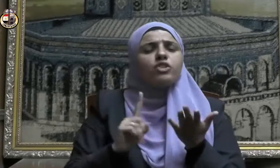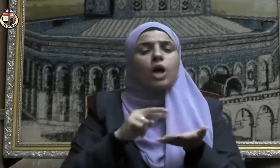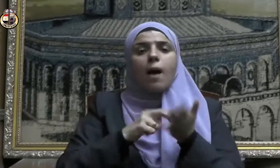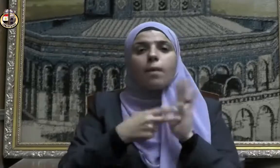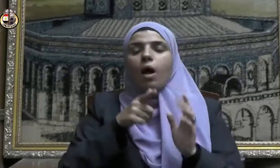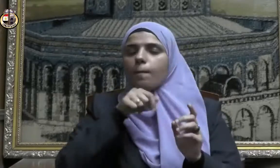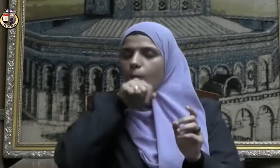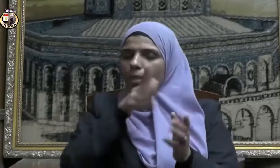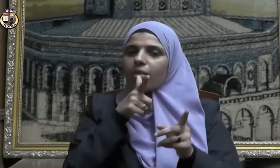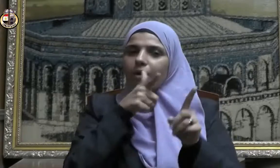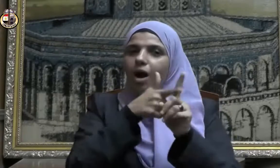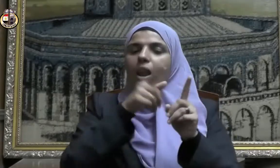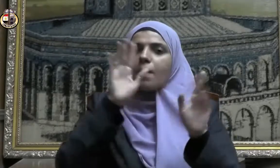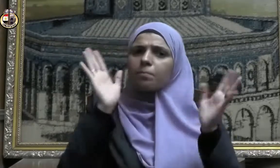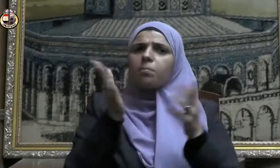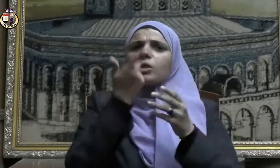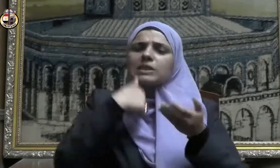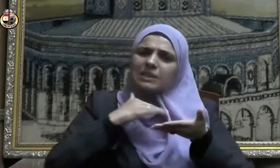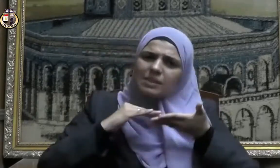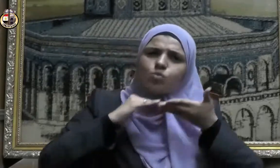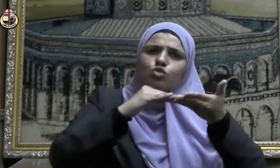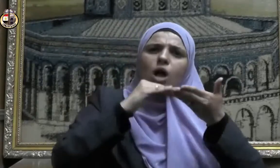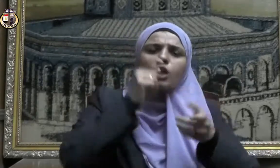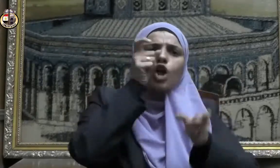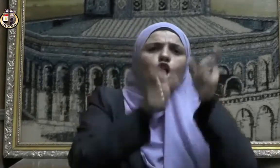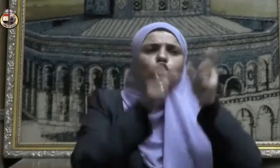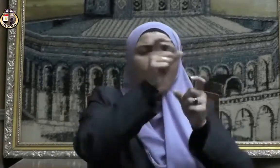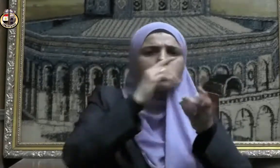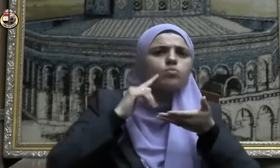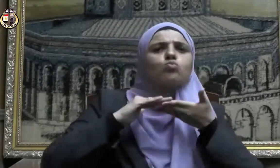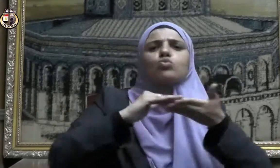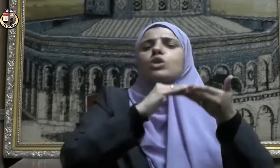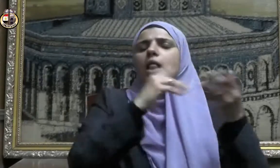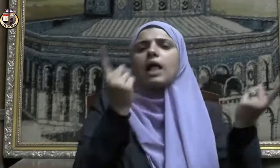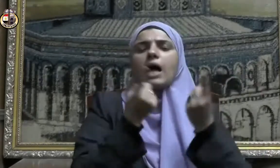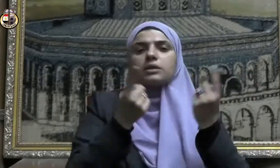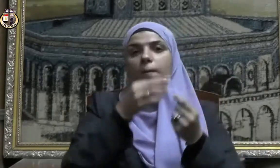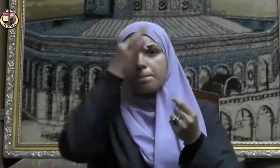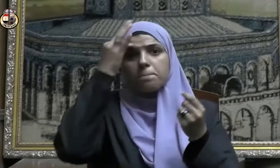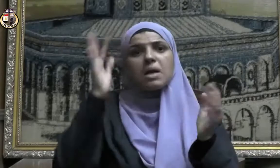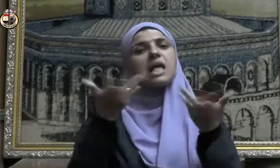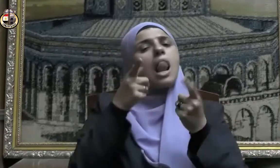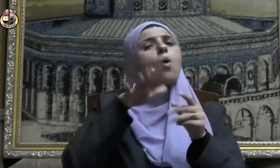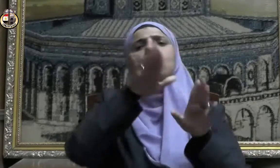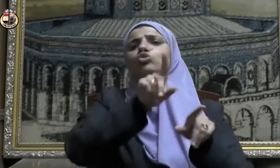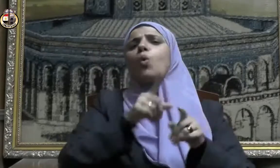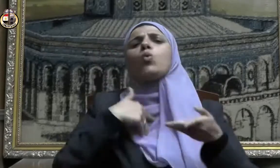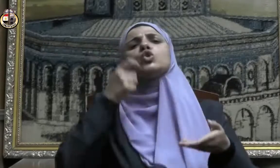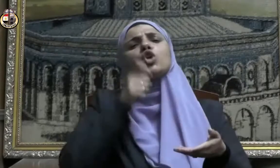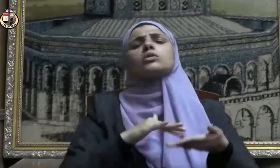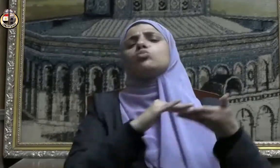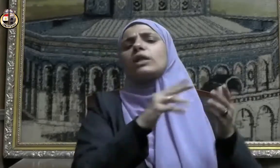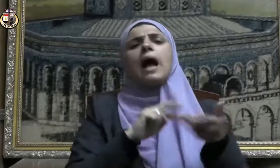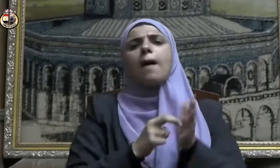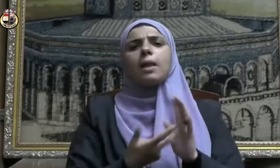قال يعين ذا الحاجة الملهوف قالوا فإن لم يجد